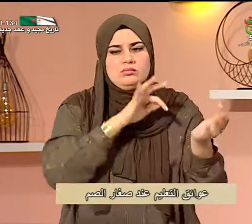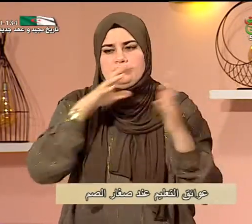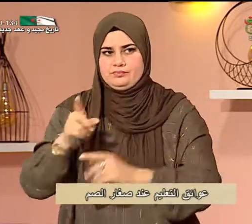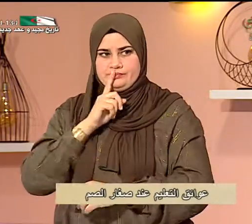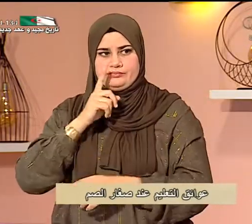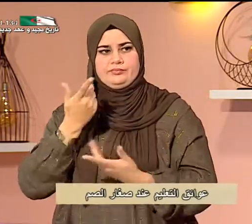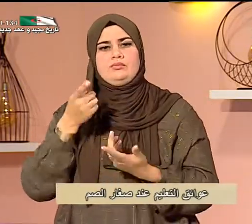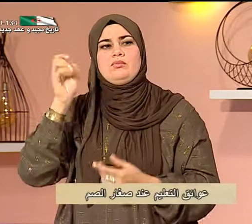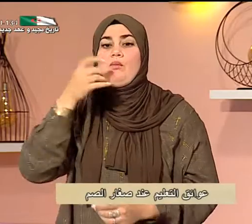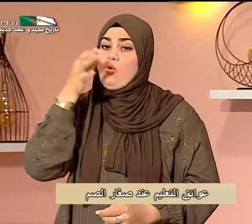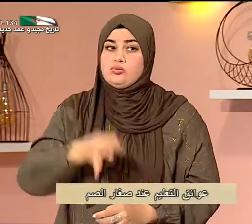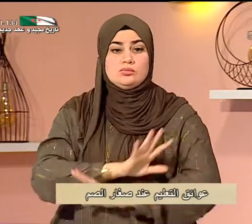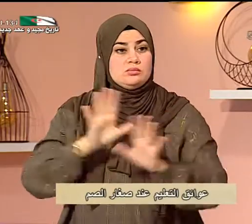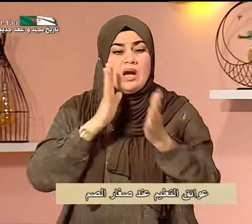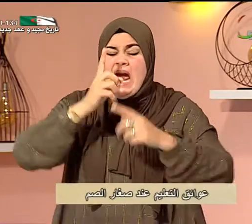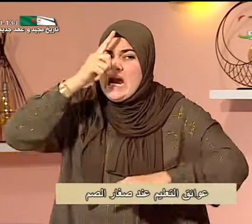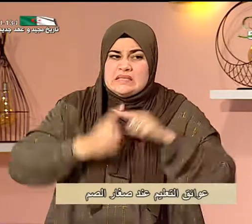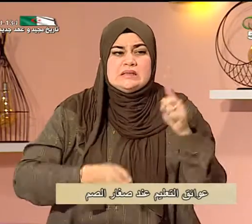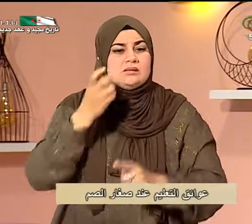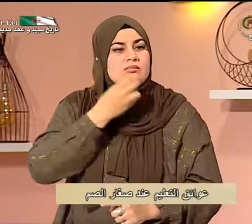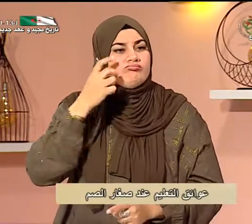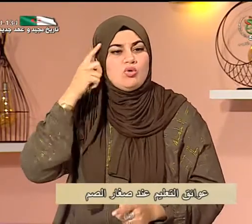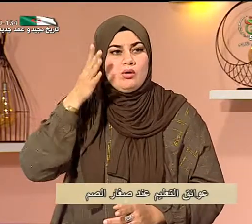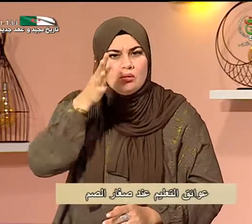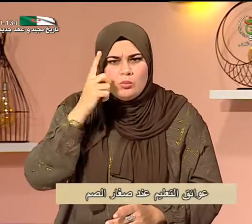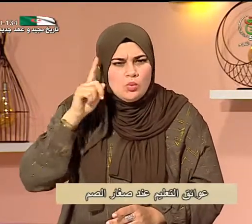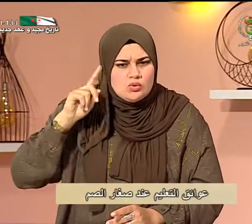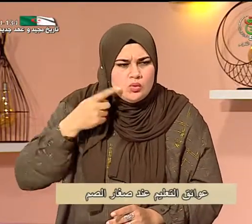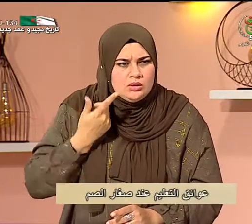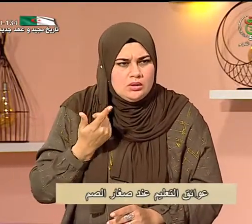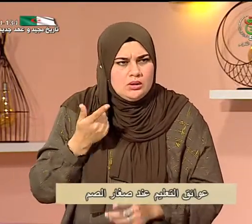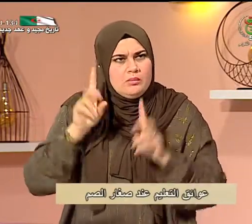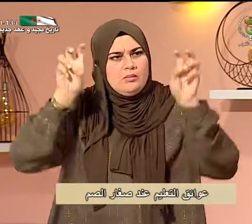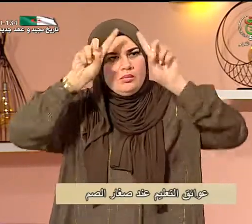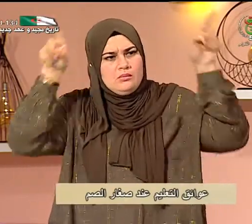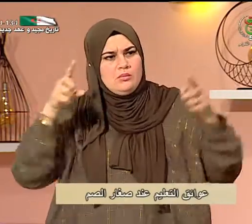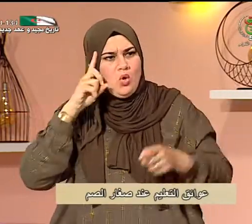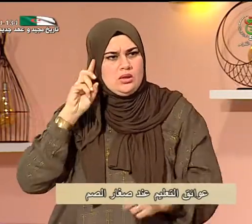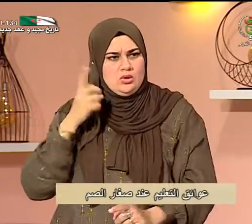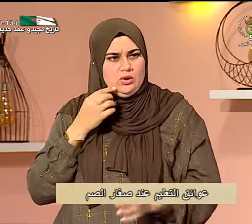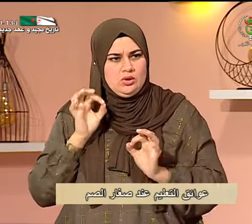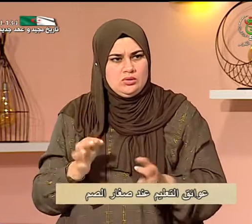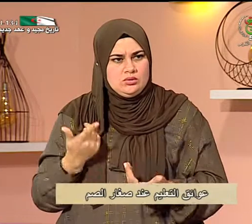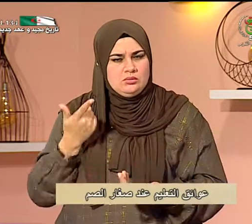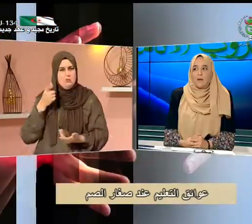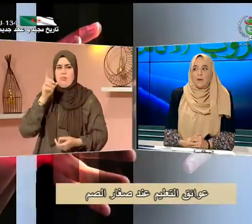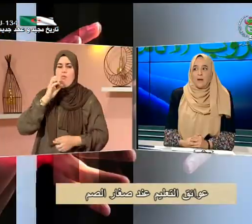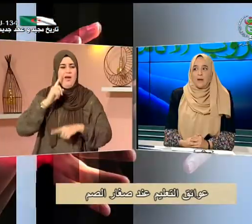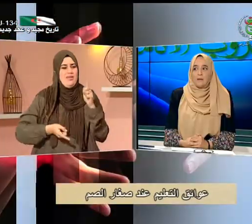غير مفهوم فهو يحس أنه مكبوت في الأقسام المدمجة لا يفهم أن هذه